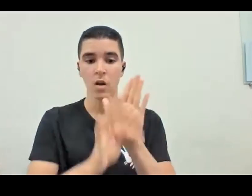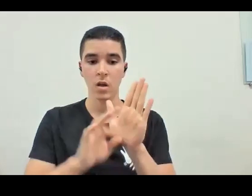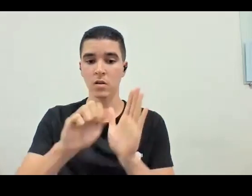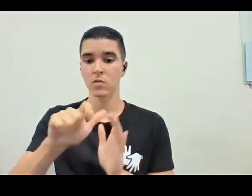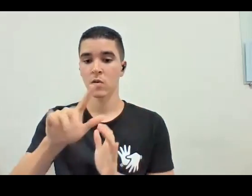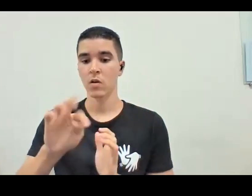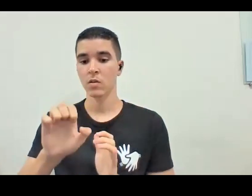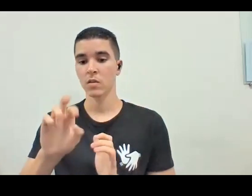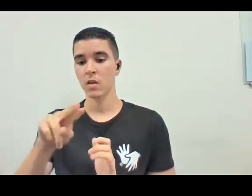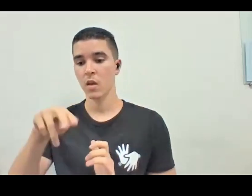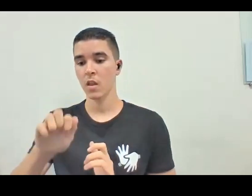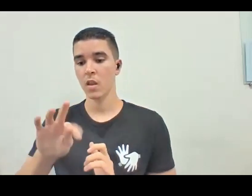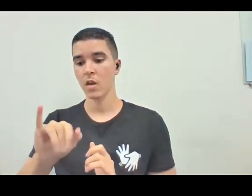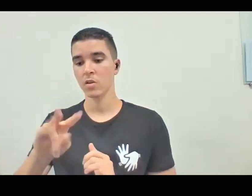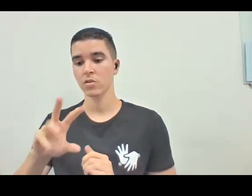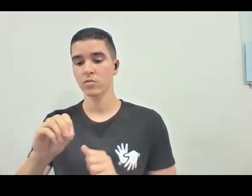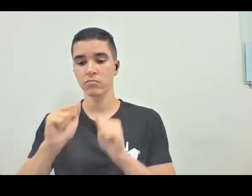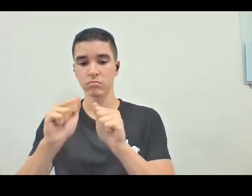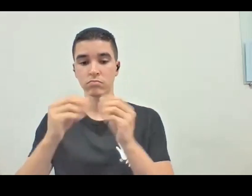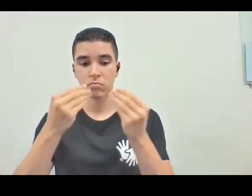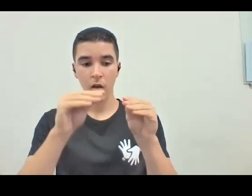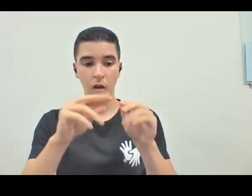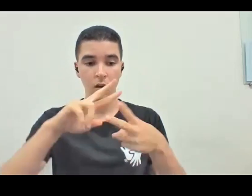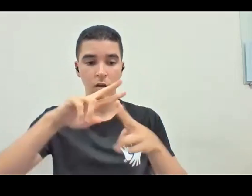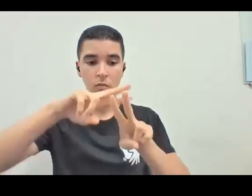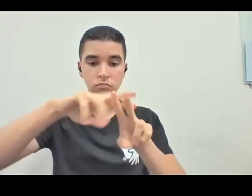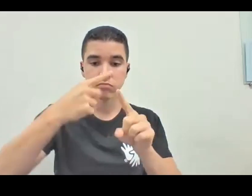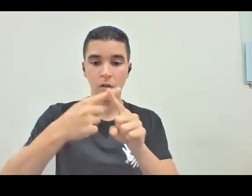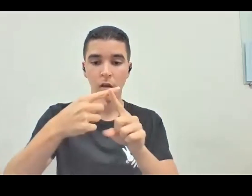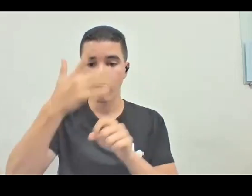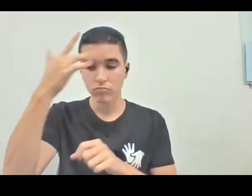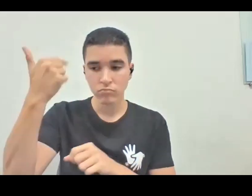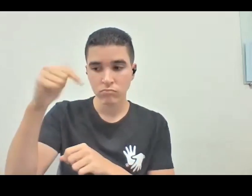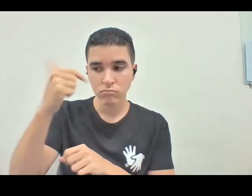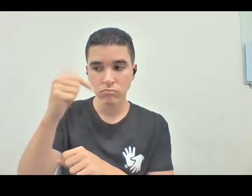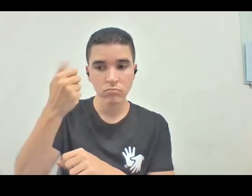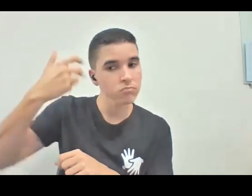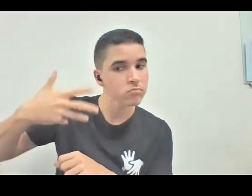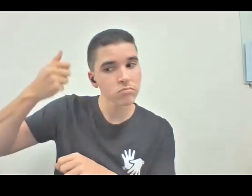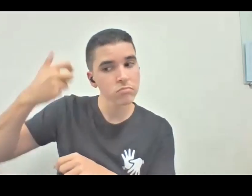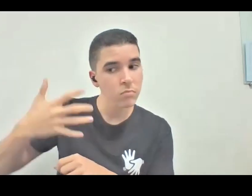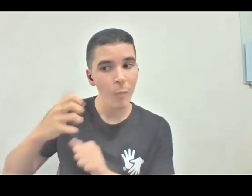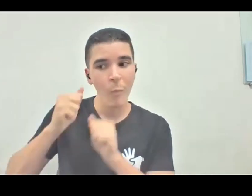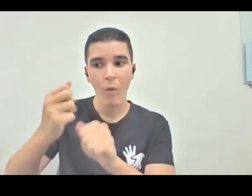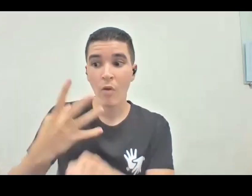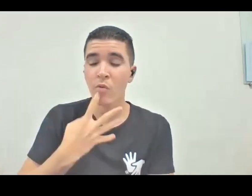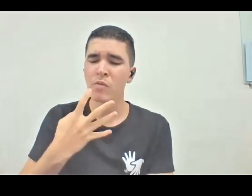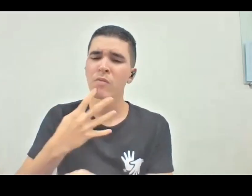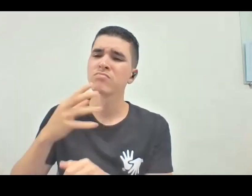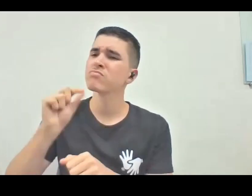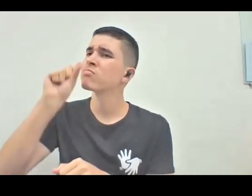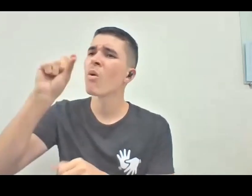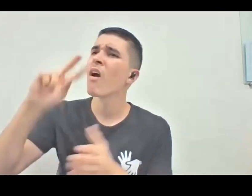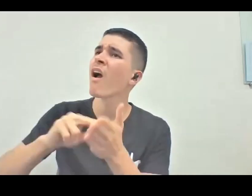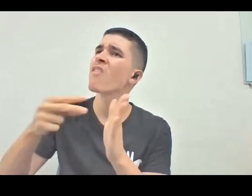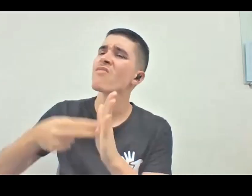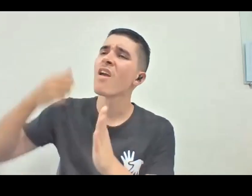aí as pessoas que não têm deficiência visual, elas também, né, elas podem conhecer o que que é audiodescrição, se interessar. E eu